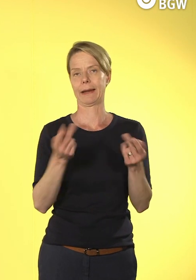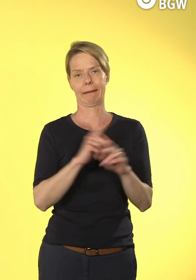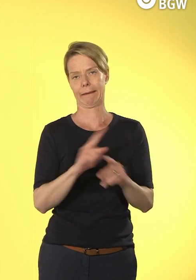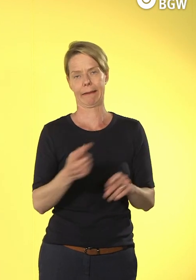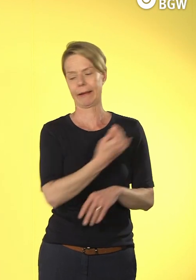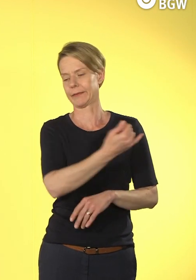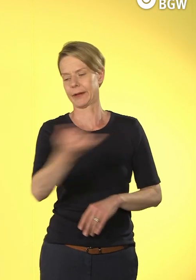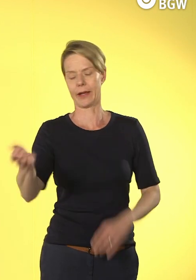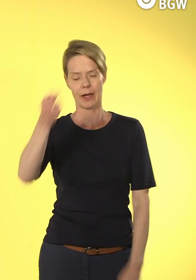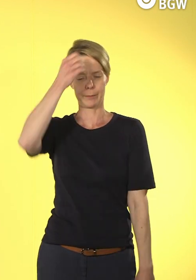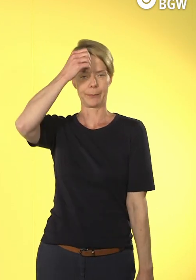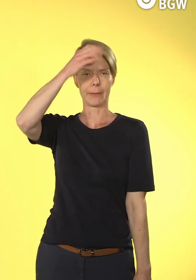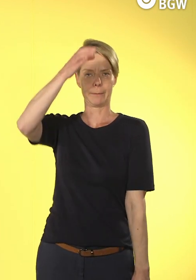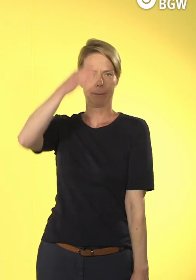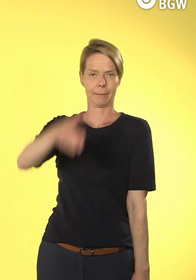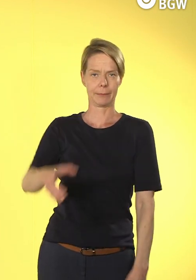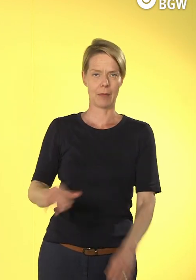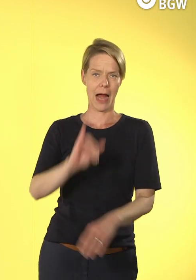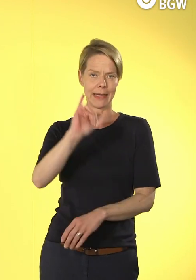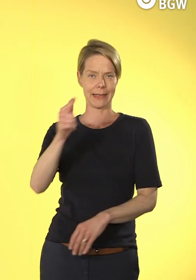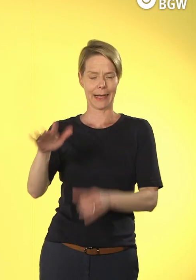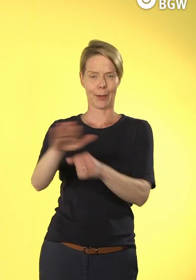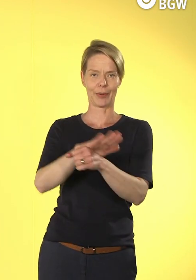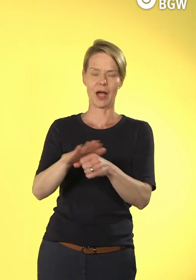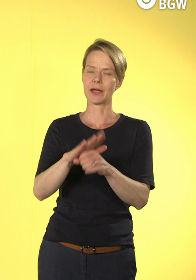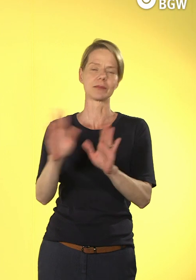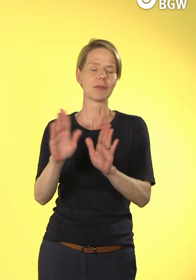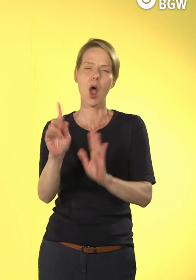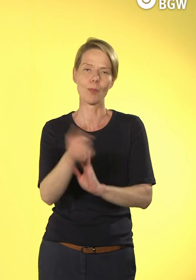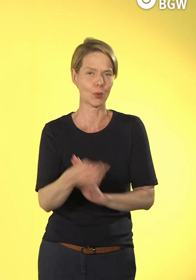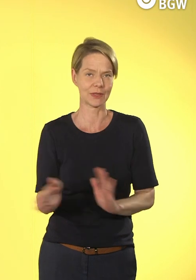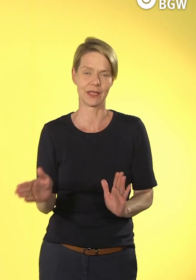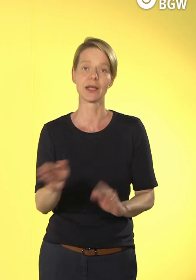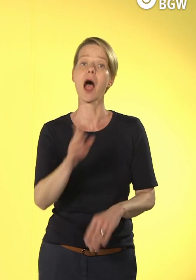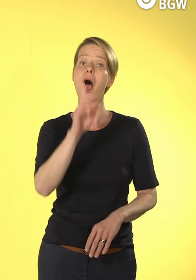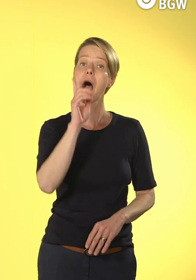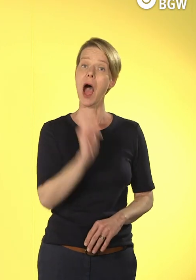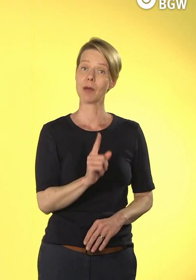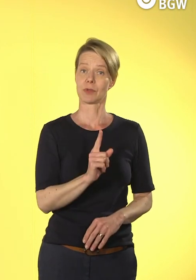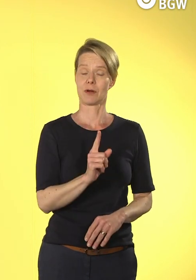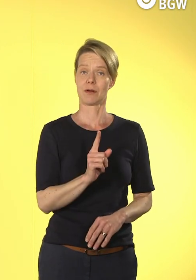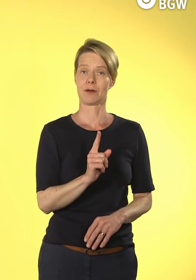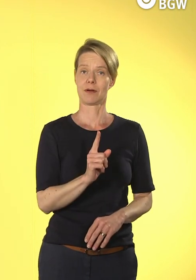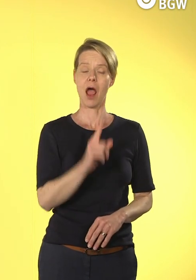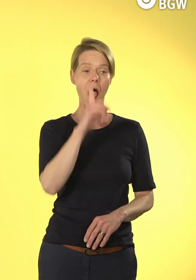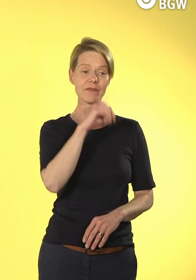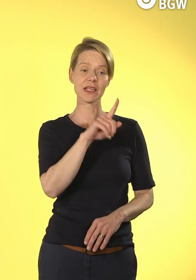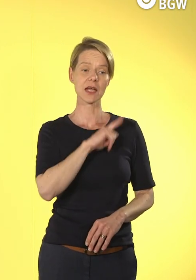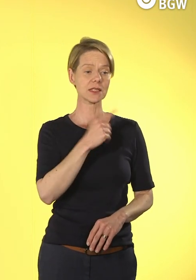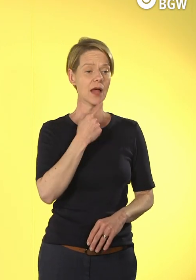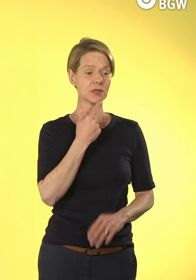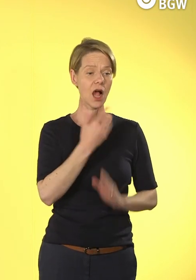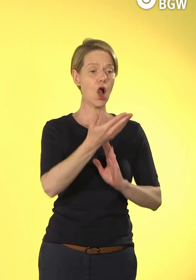werden oder Informatikerin. Aber wir erwarten, dass, wenn wir eine Software einführen, wir besprechen vorher,